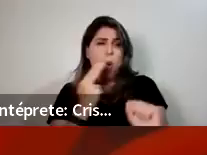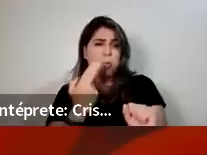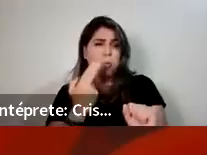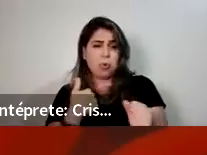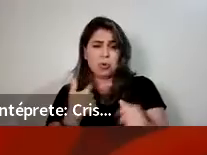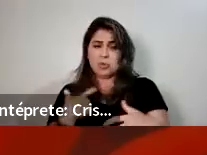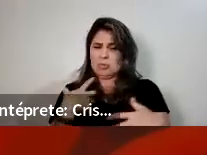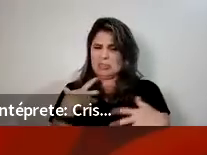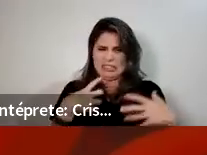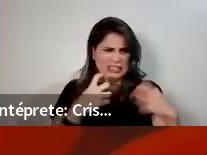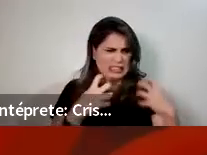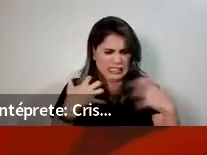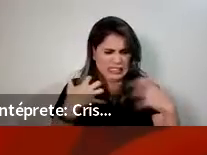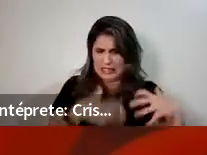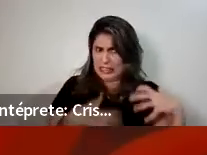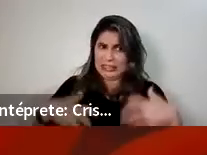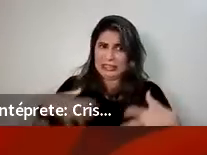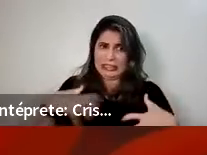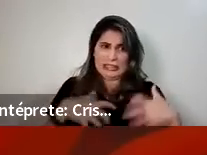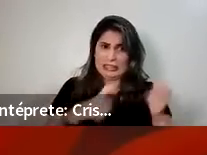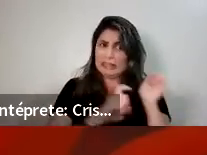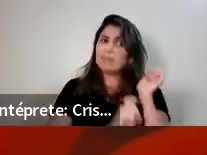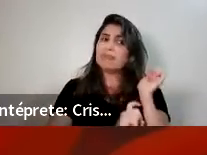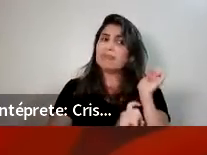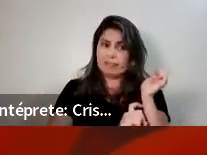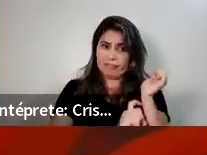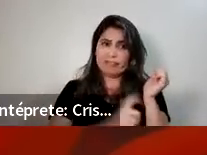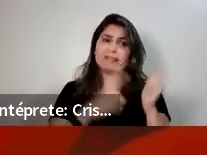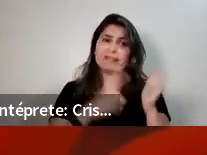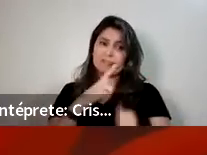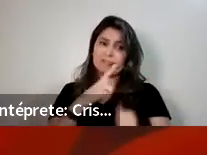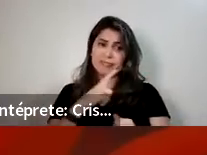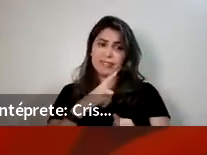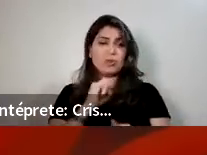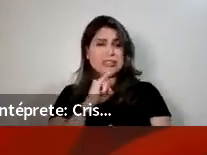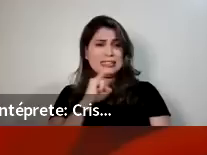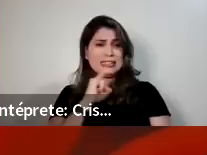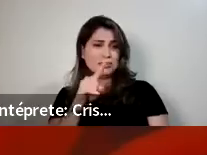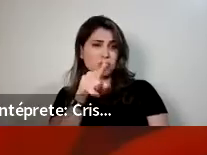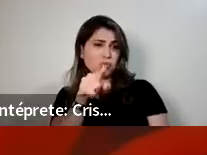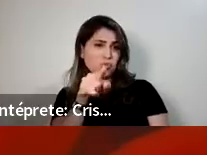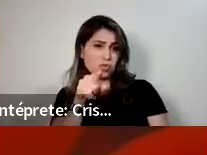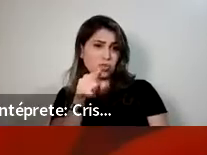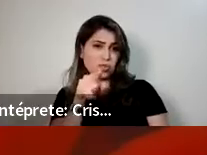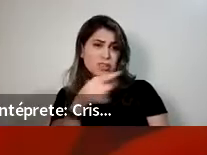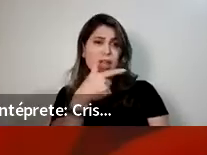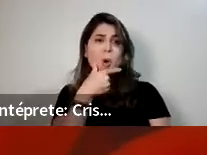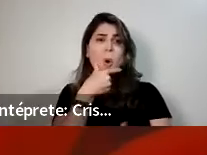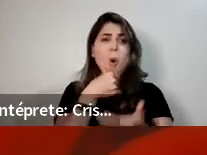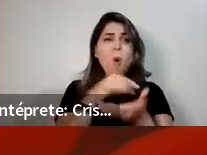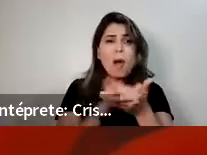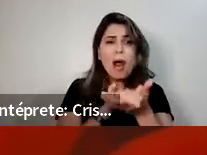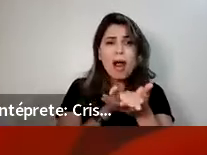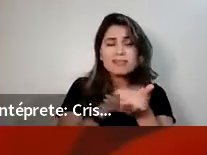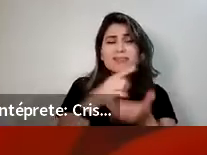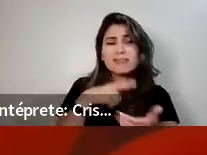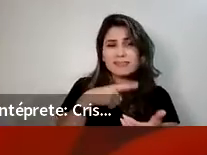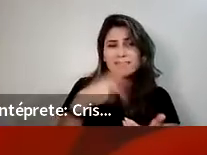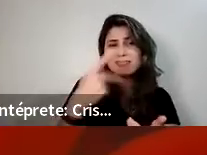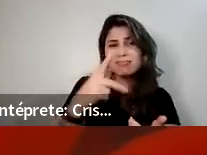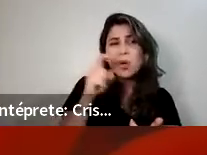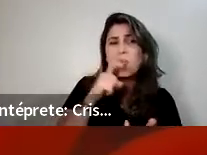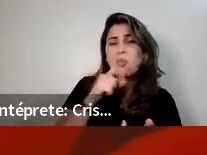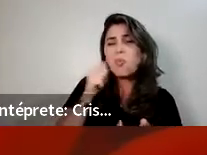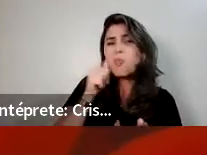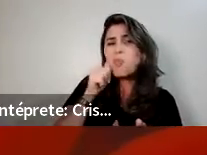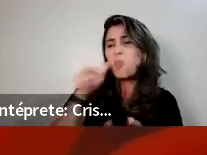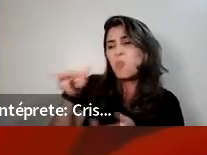estar o mesmo. Então, fica aqui o meu apelo a você, que é marido, que entenda que, neste momento, é necessário